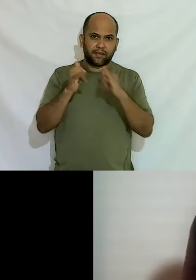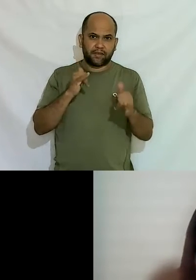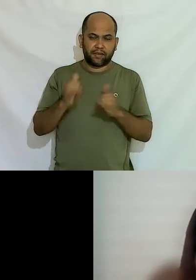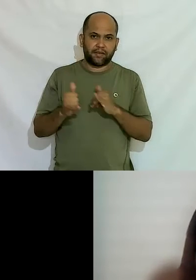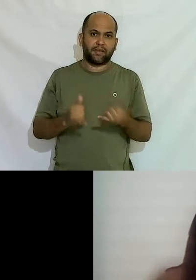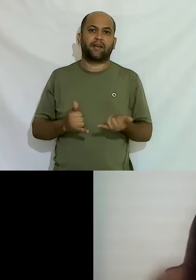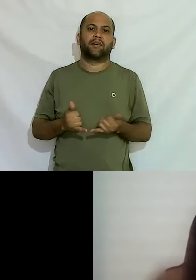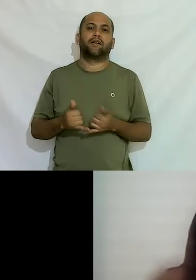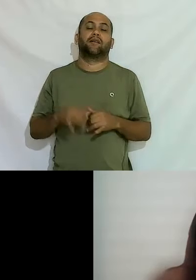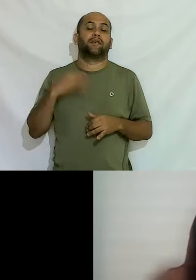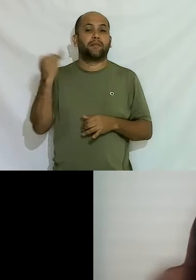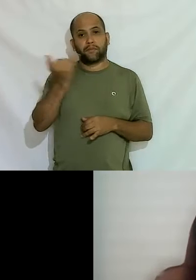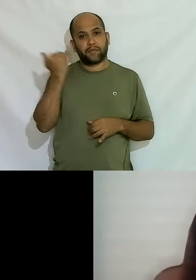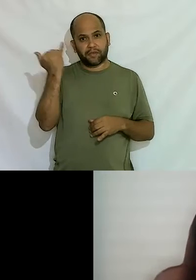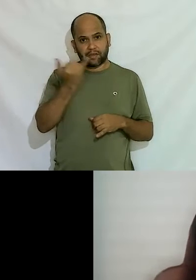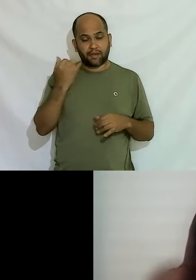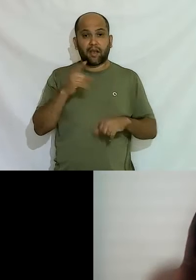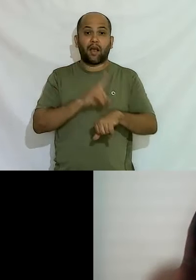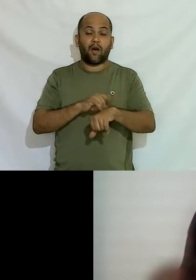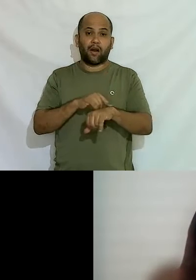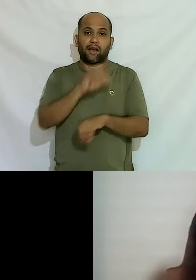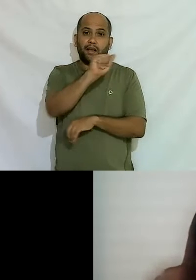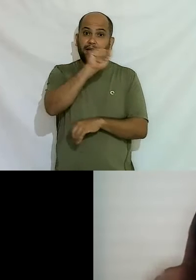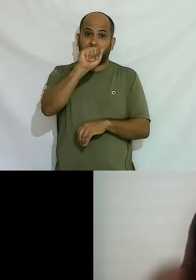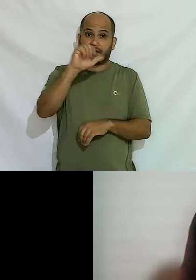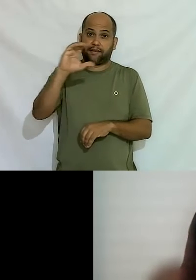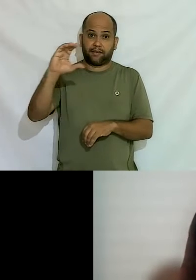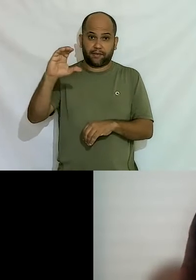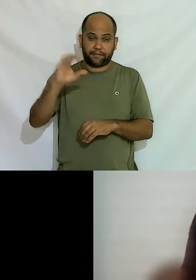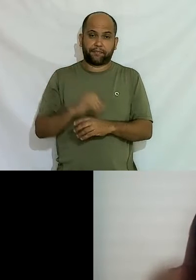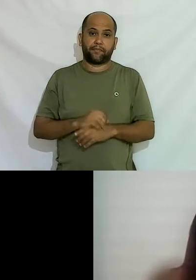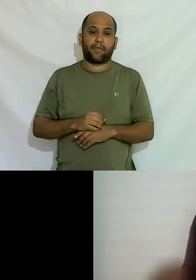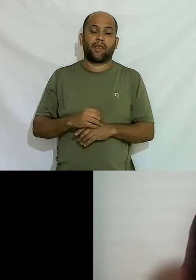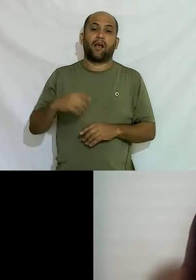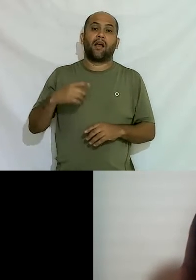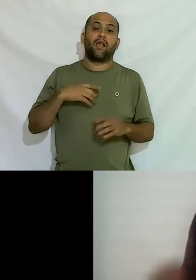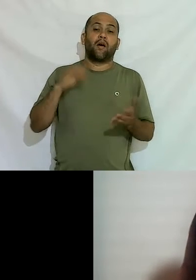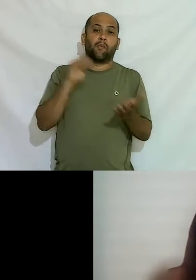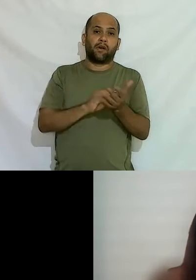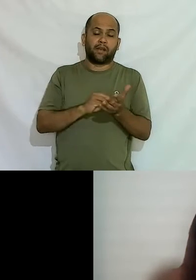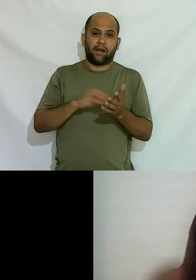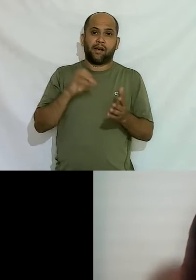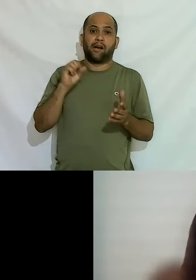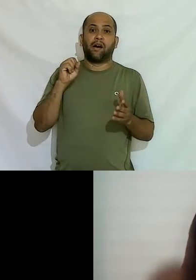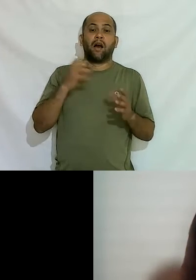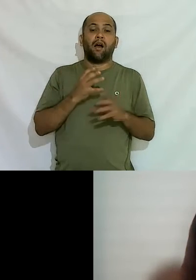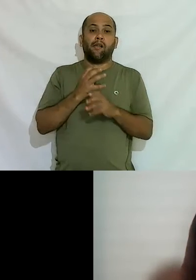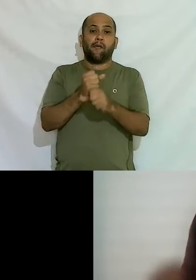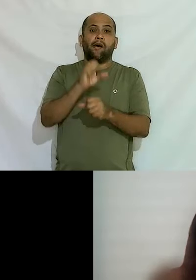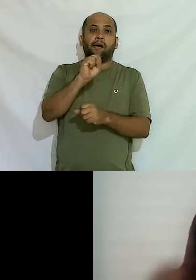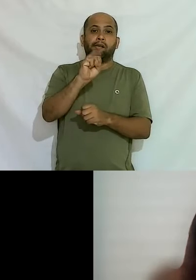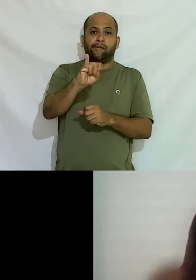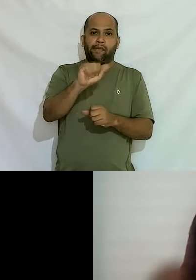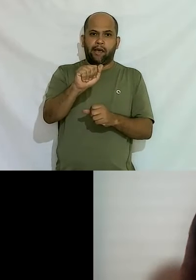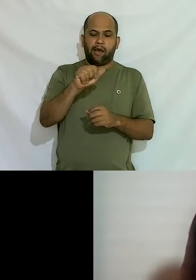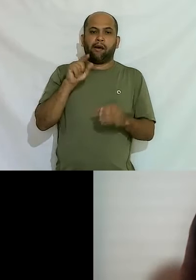burocráticos mais importantes as horas complementares elas vão ser creditadas no sistema para vocês então ao entrar aqui no Zoom